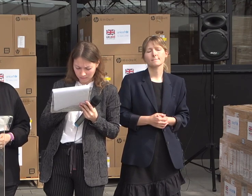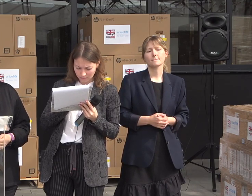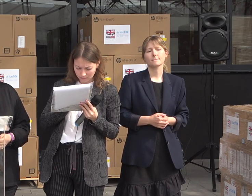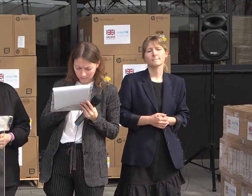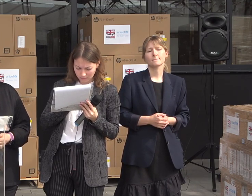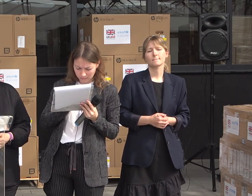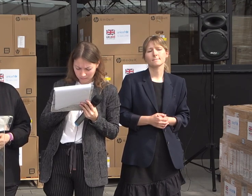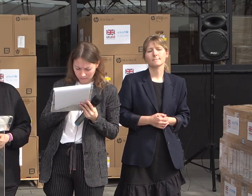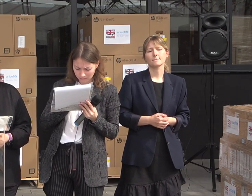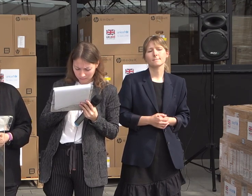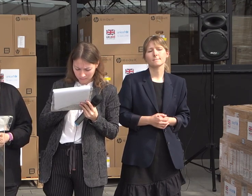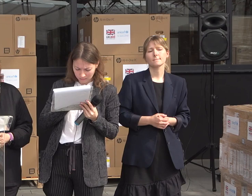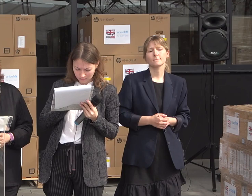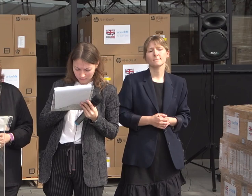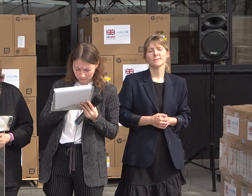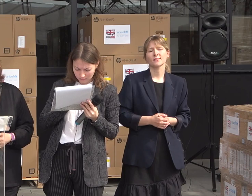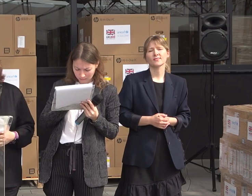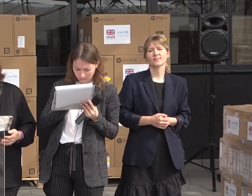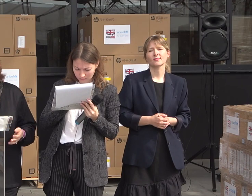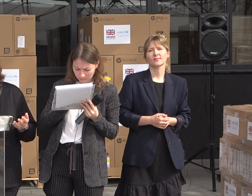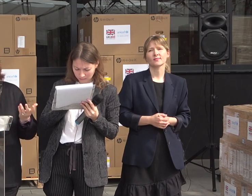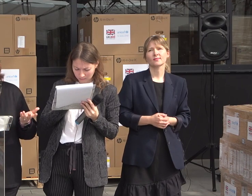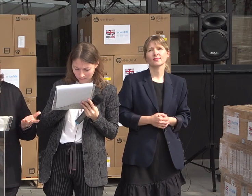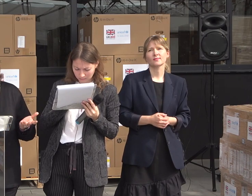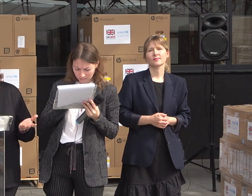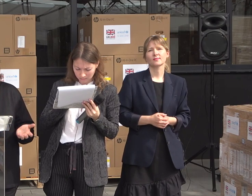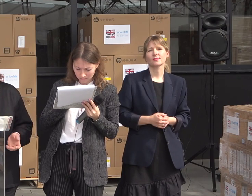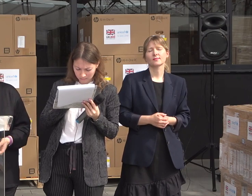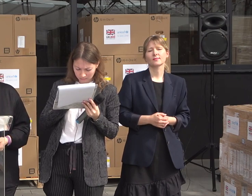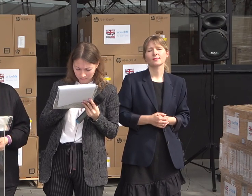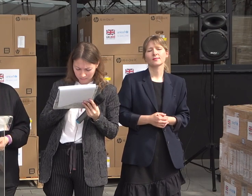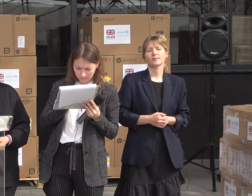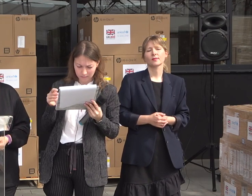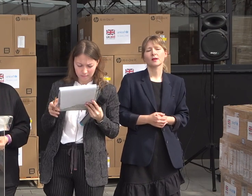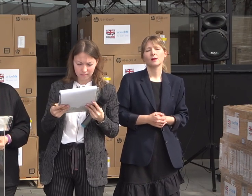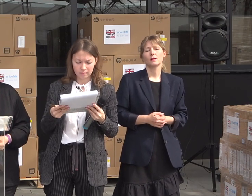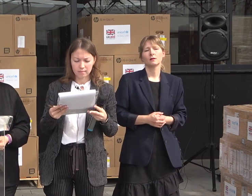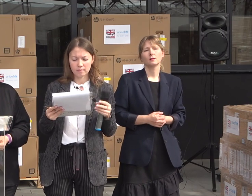technical assistance, capacity building initiatives and the provision of this essential IT equipment.